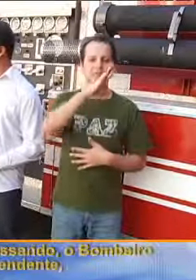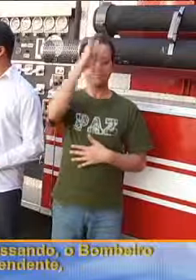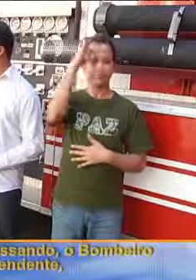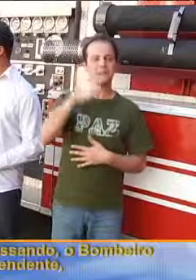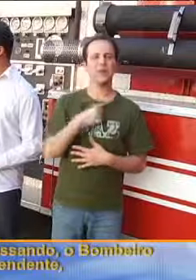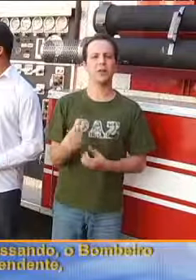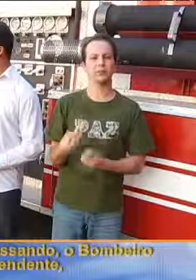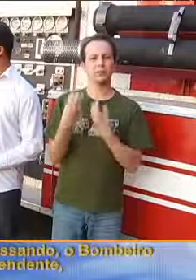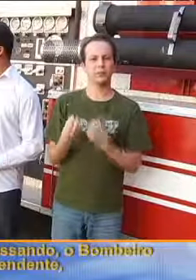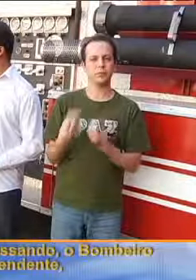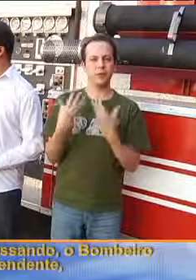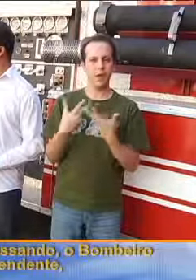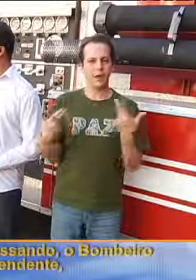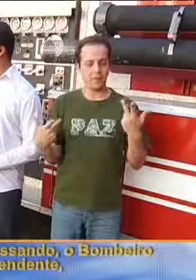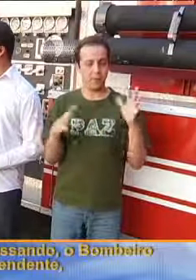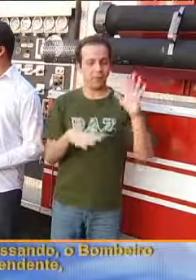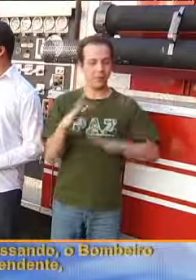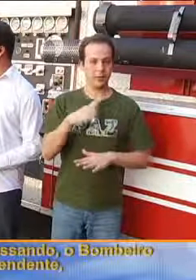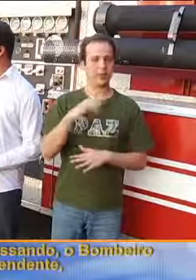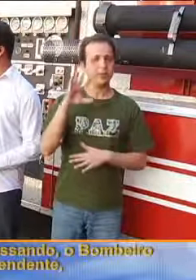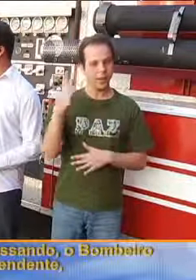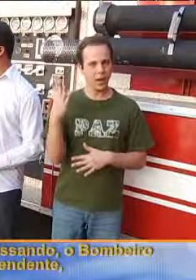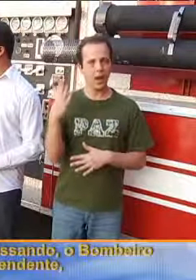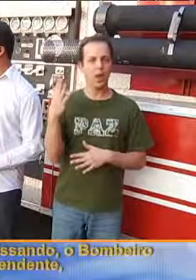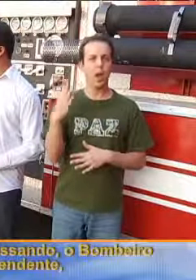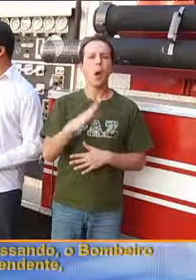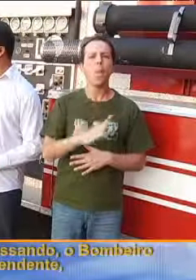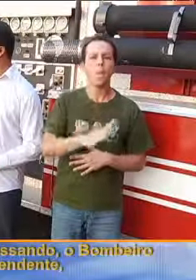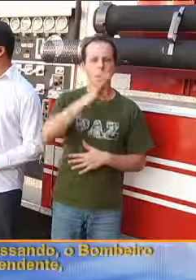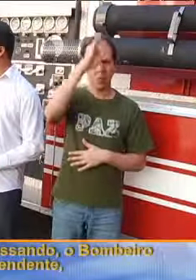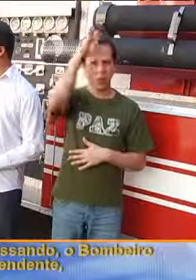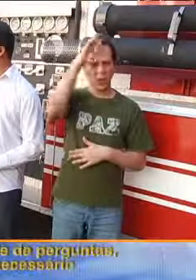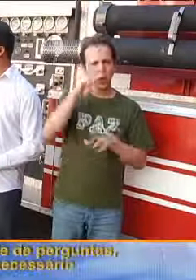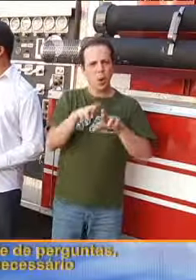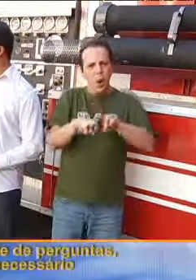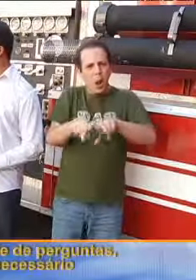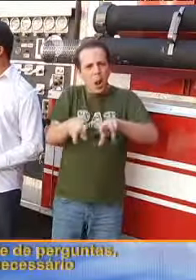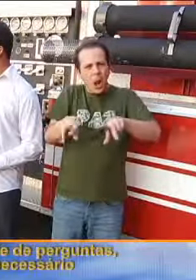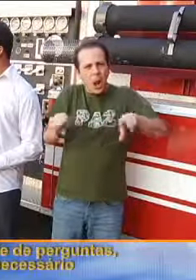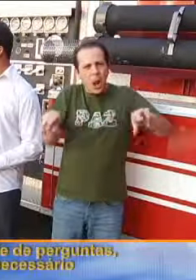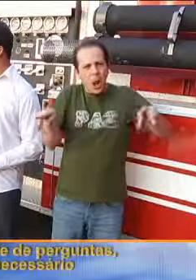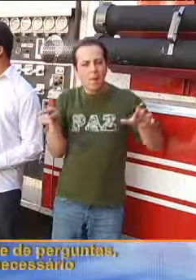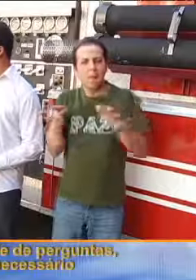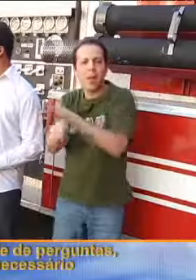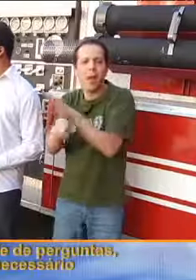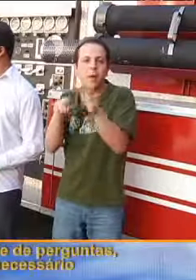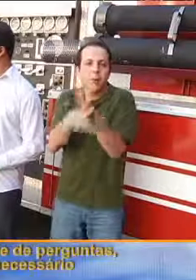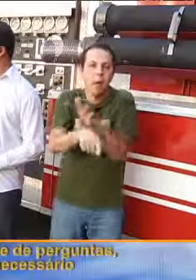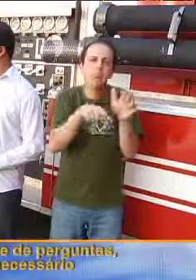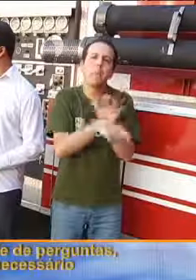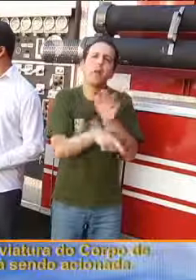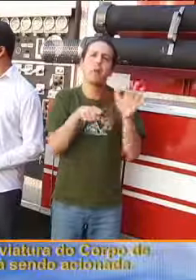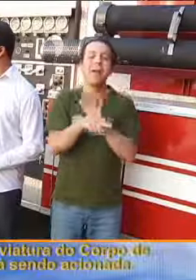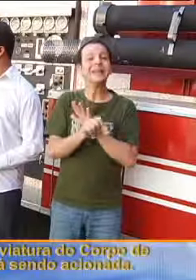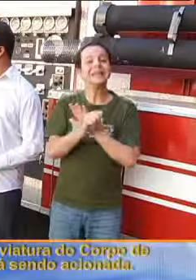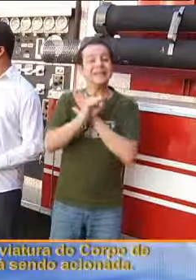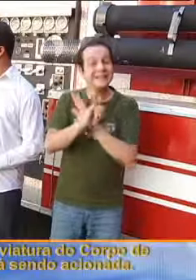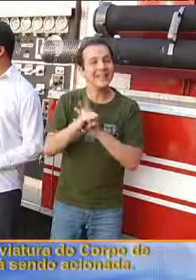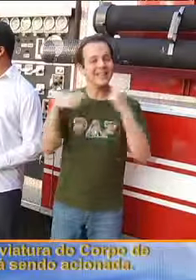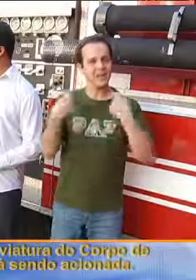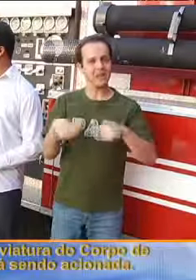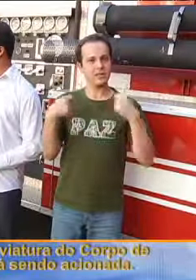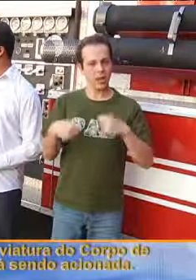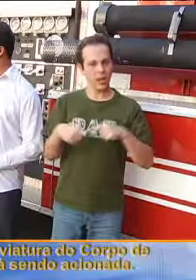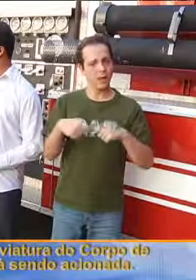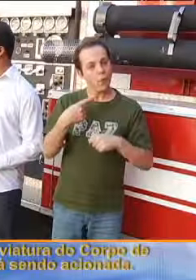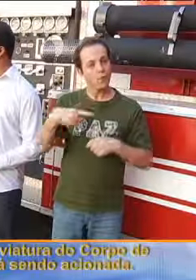informações que você vai estar passando, o bombeiro tem uma série, o atendente vai ter uma série de perguntas e se for necessário a presença de